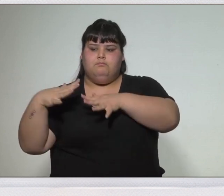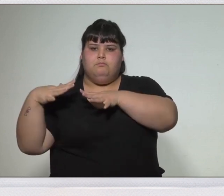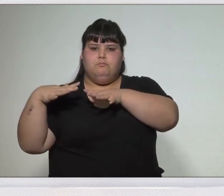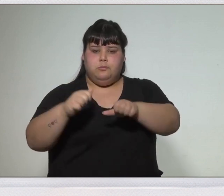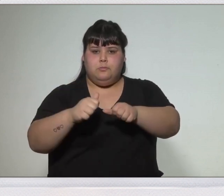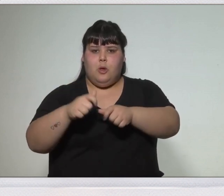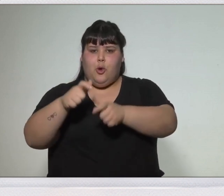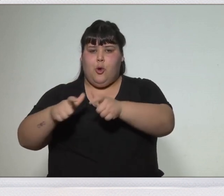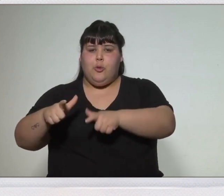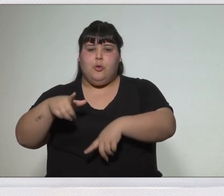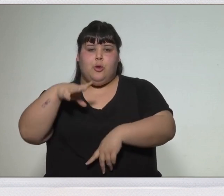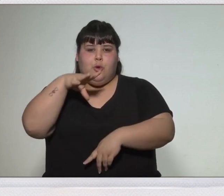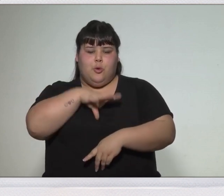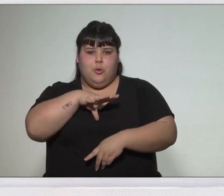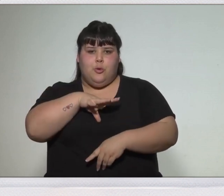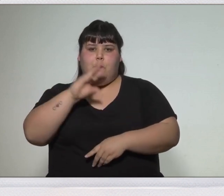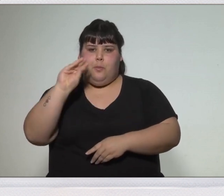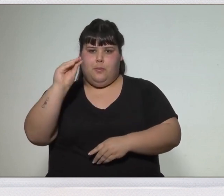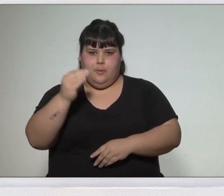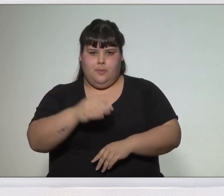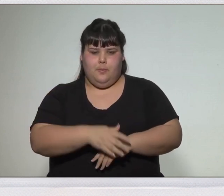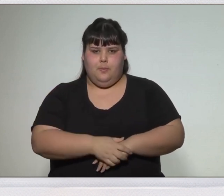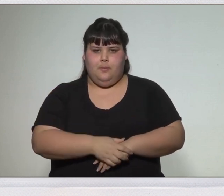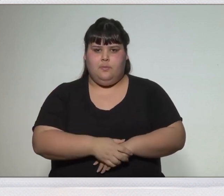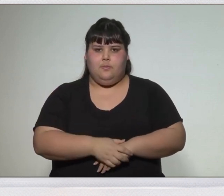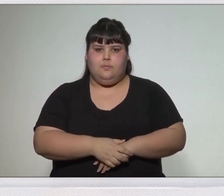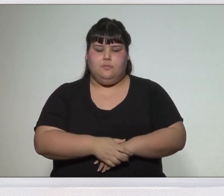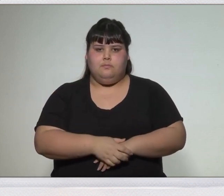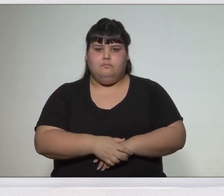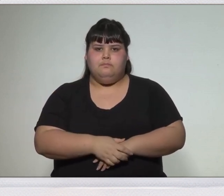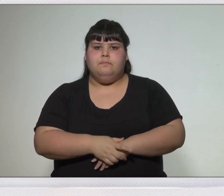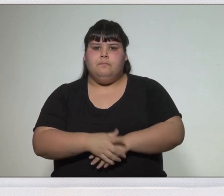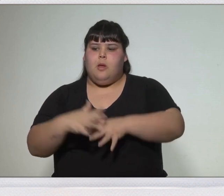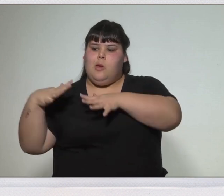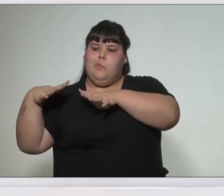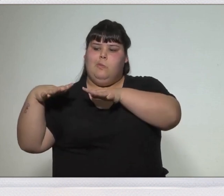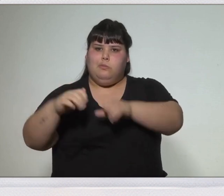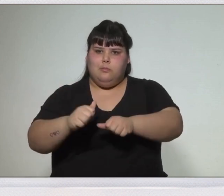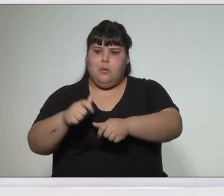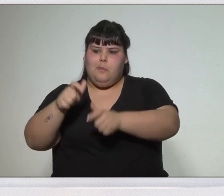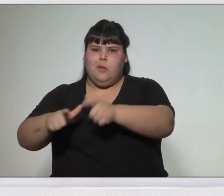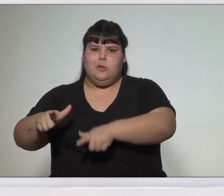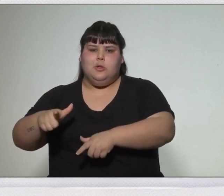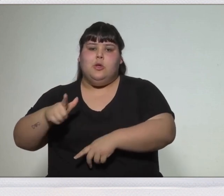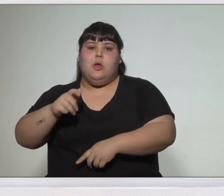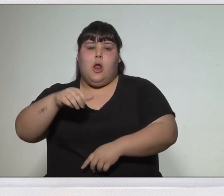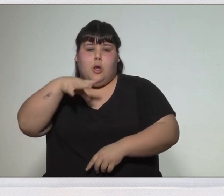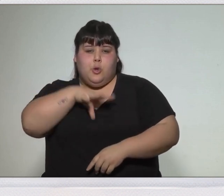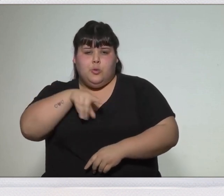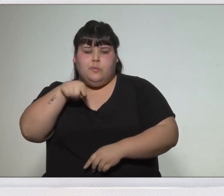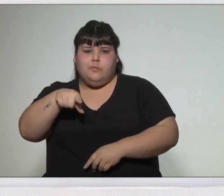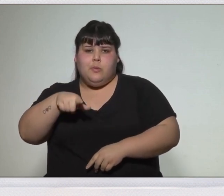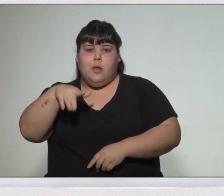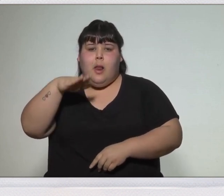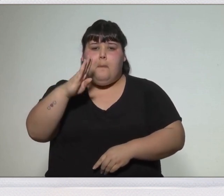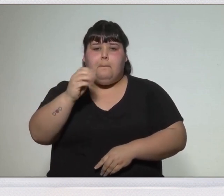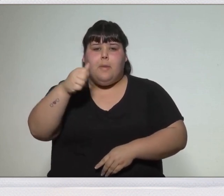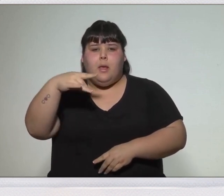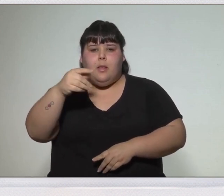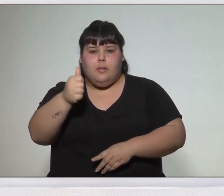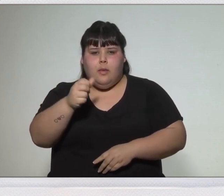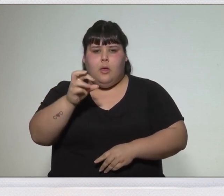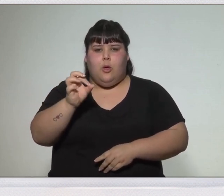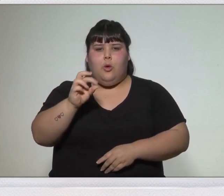Invasión luso-brasileña. Se produce una invasión lusitana a la banda oriental